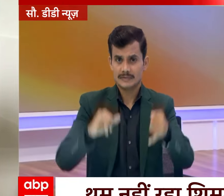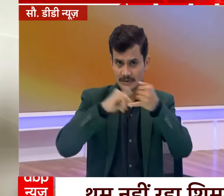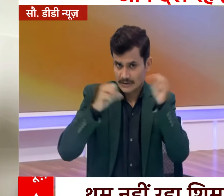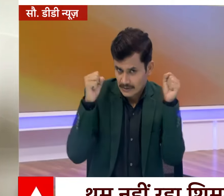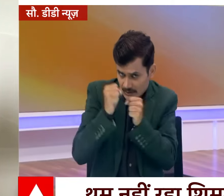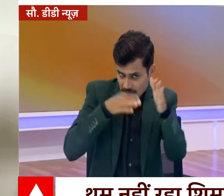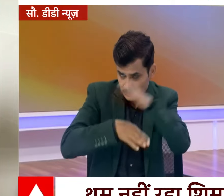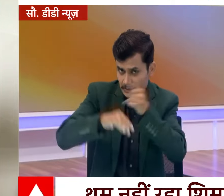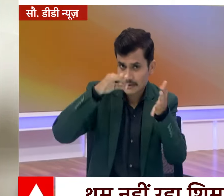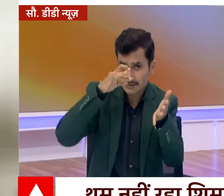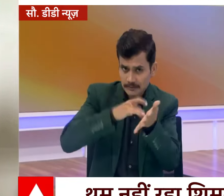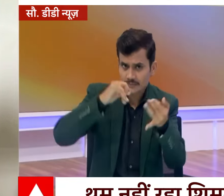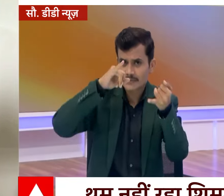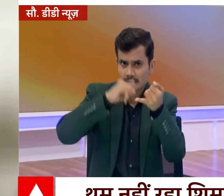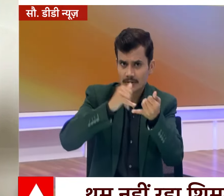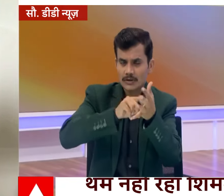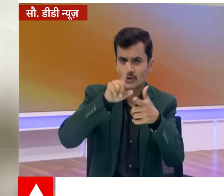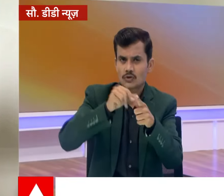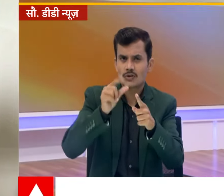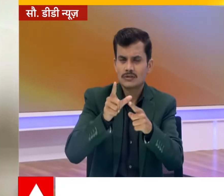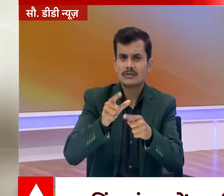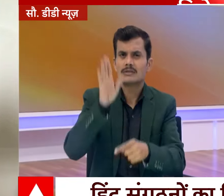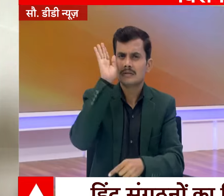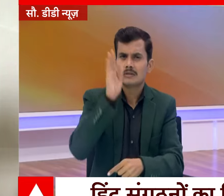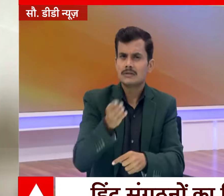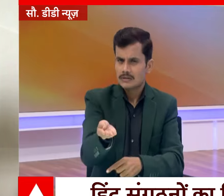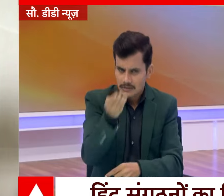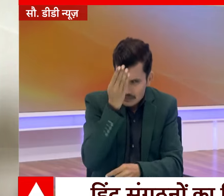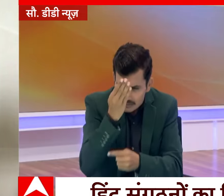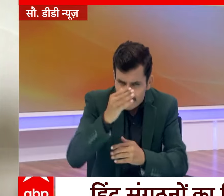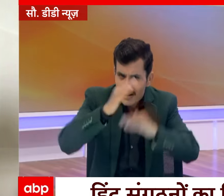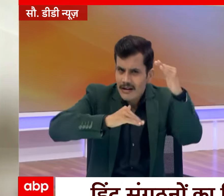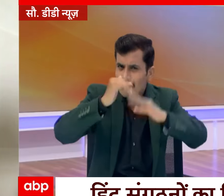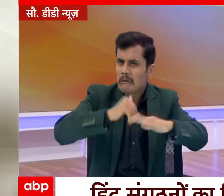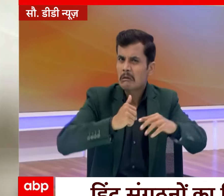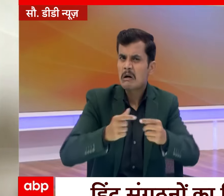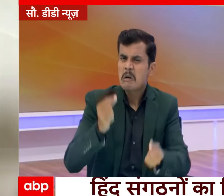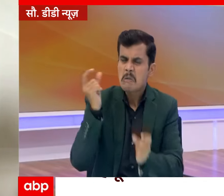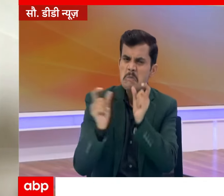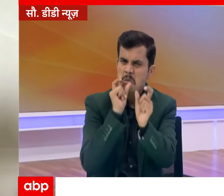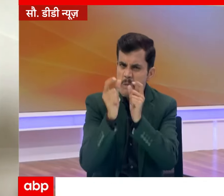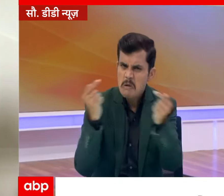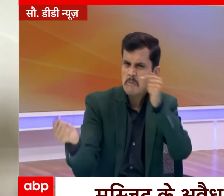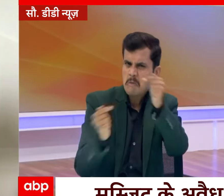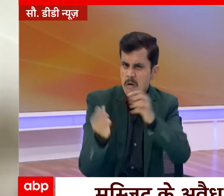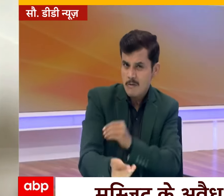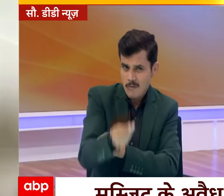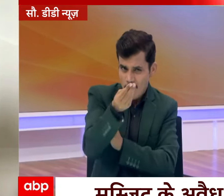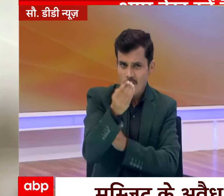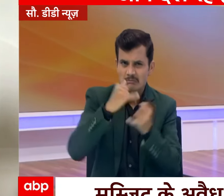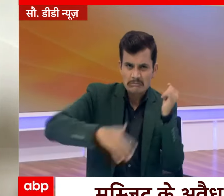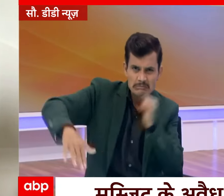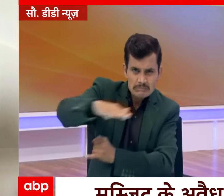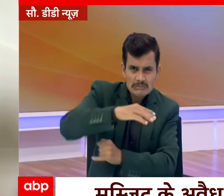शिमला के संजोली में मस्जित विवाद थमने का नाम नहीं ले रहा है राजजभर में विभिन्न हिंदू संगठन